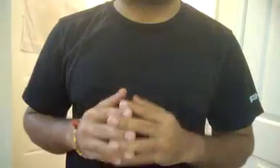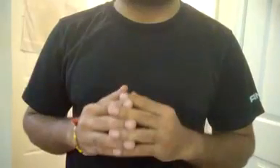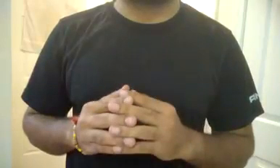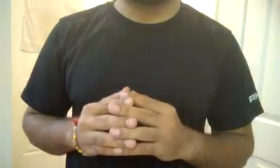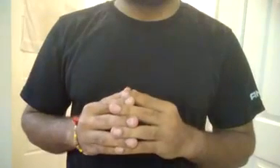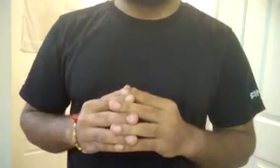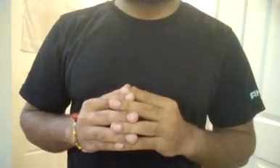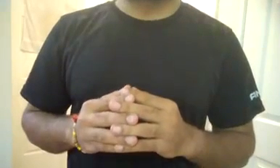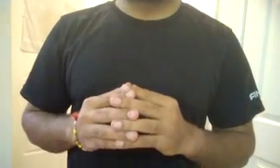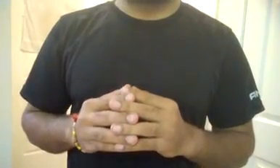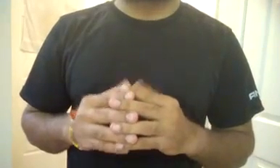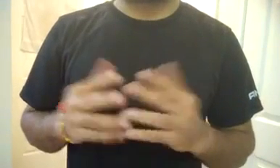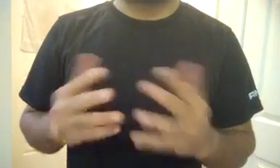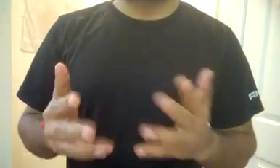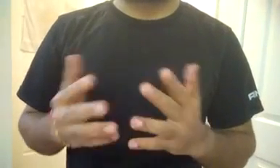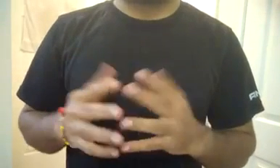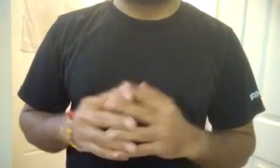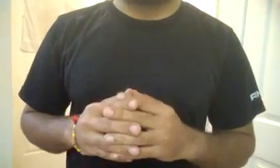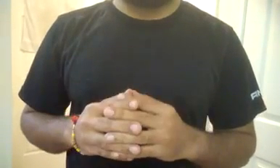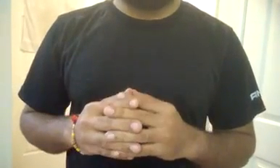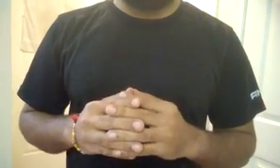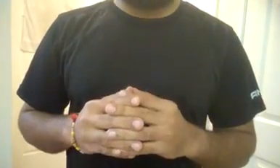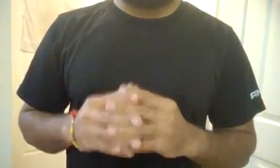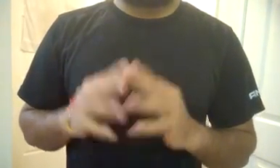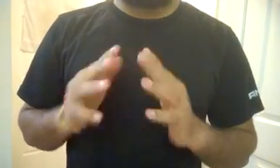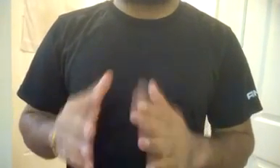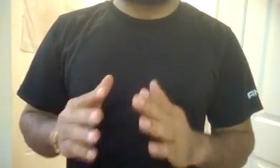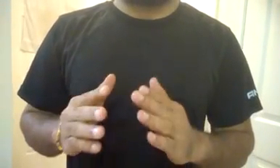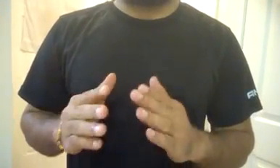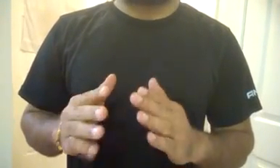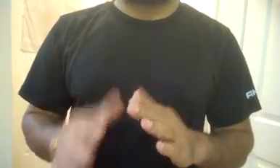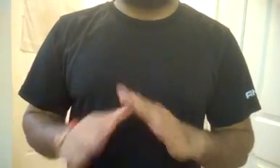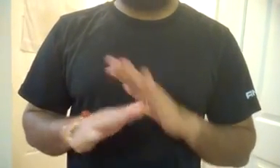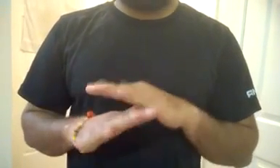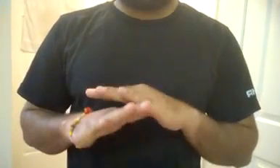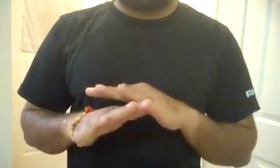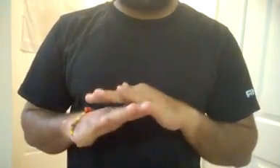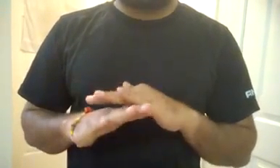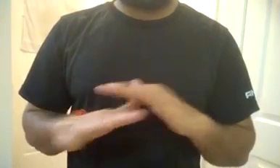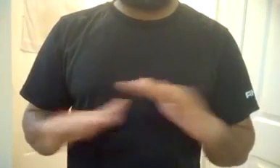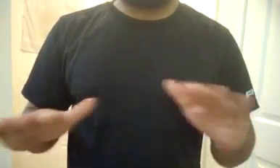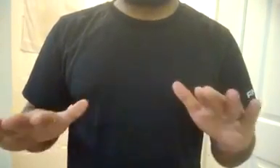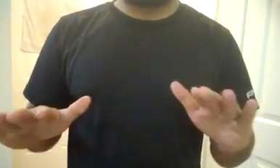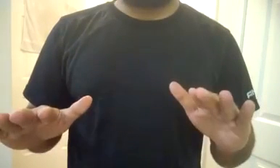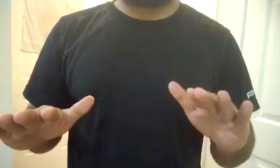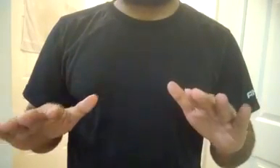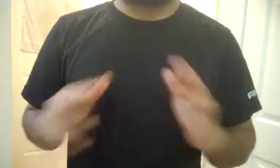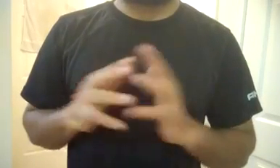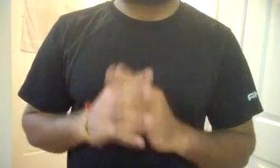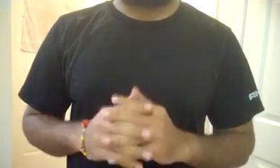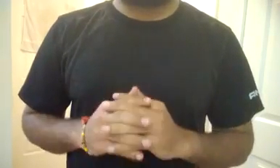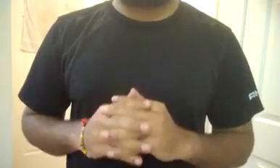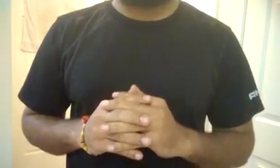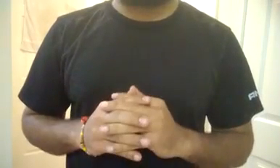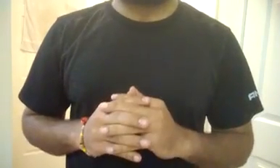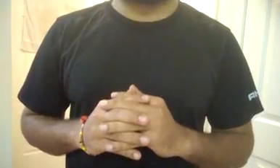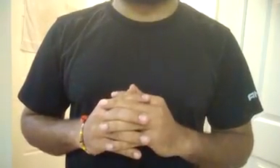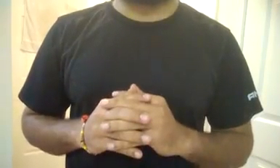पाता, उसको एक्सचेंज करने की, और इस तरीके से काला धन पूरी अर्थ विवस्था में से खतम हो